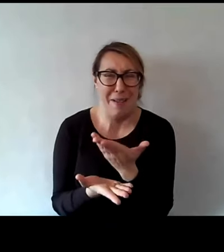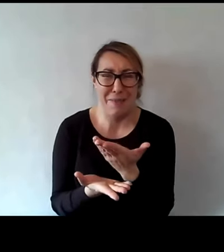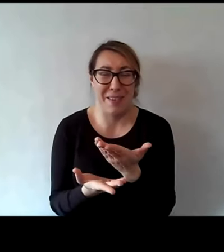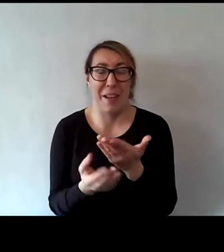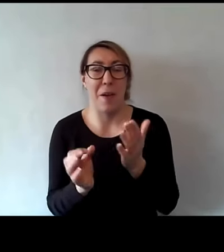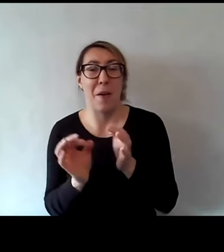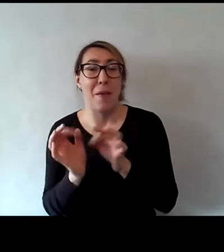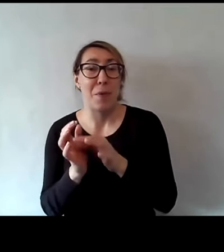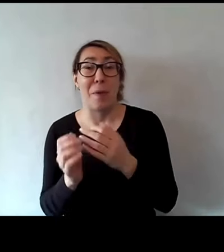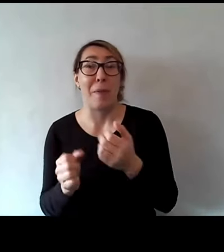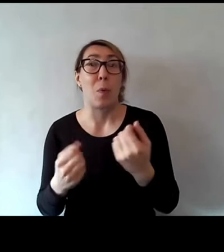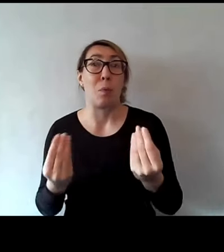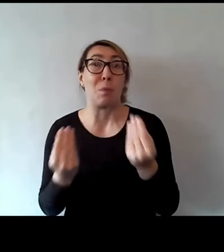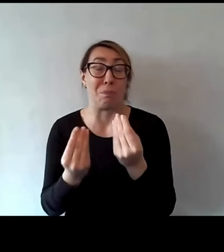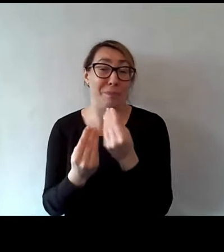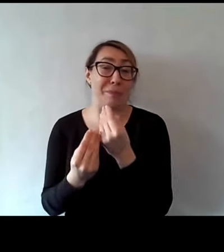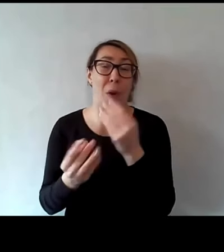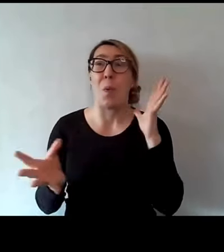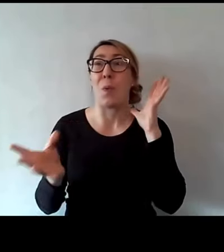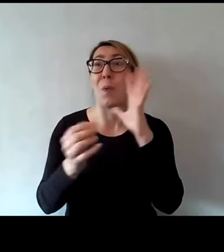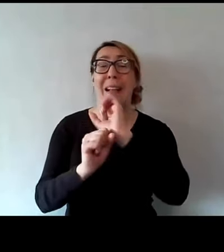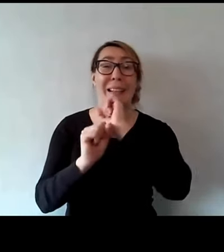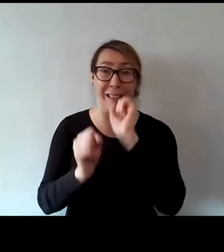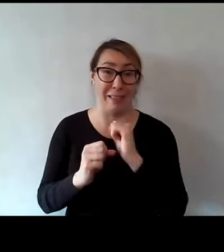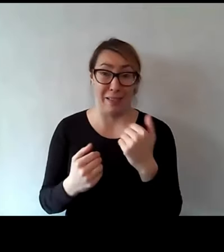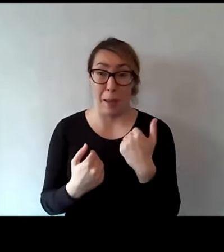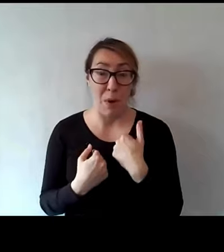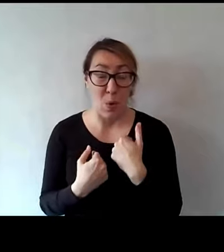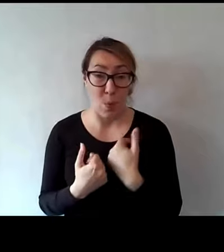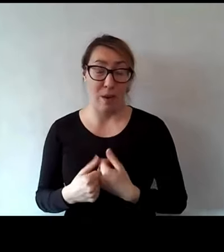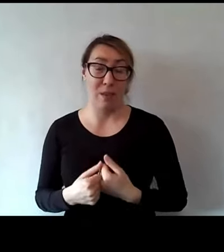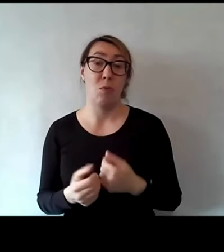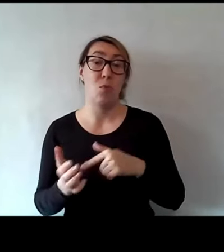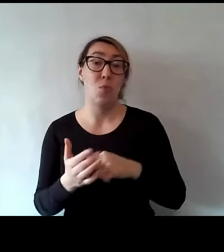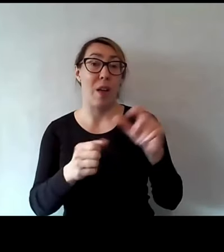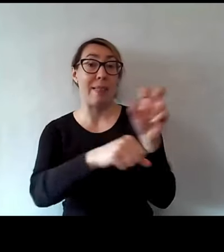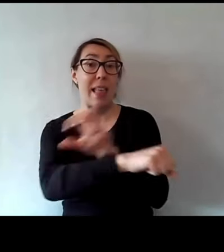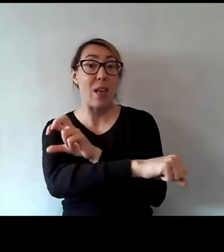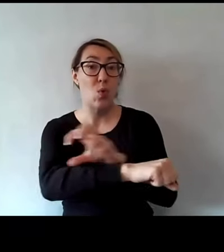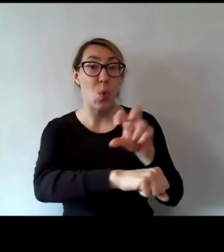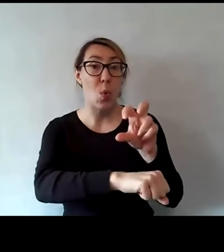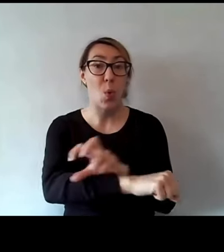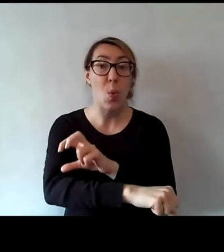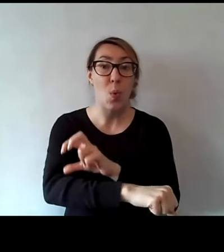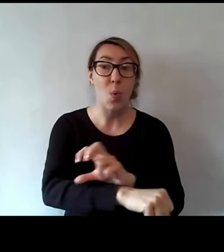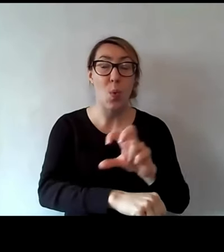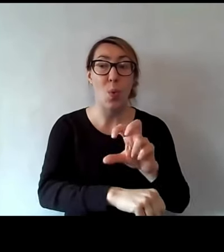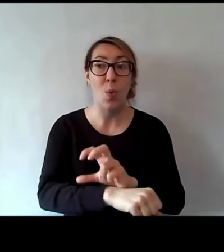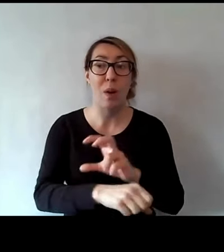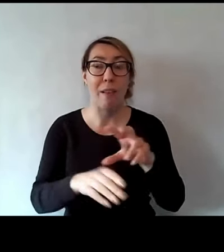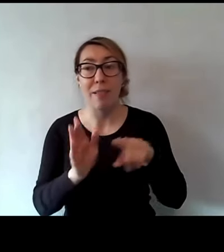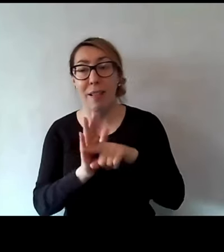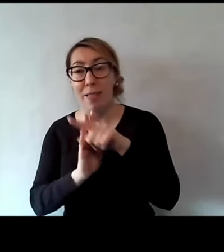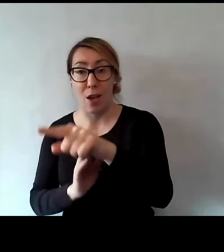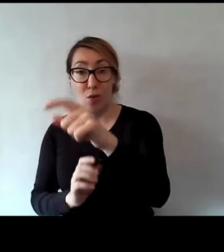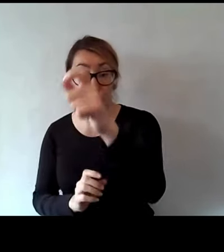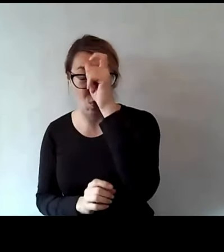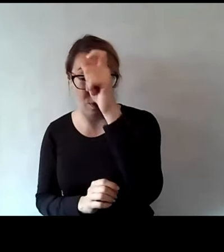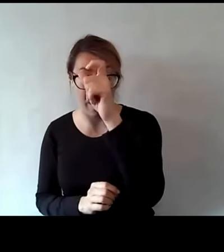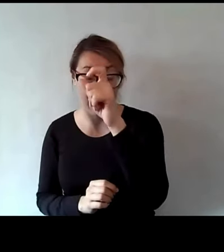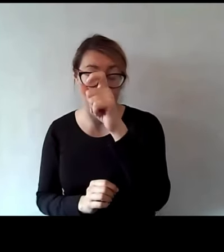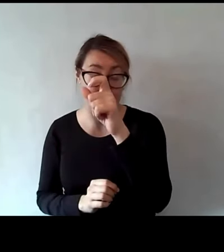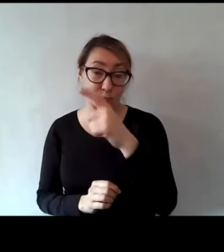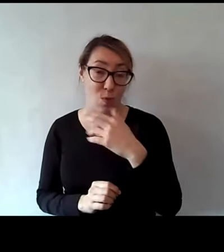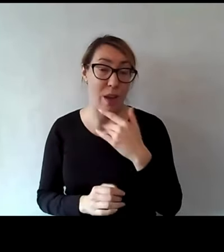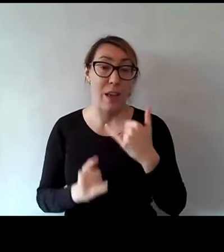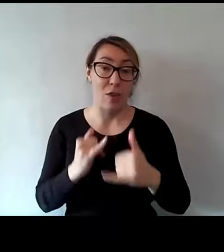dobrze nie było nigdy. I ta technologia, ja zawsze mówię, technologia w służbie człowieka. I kiedy